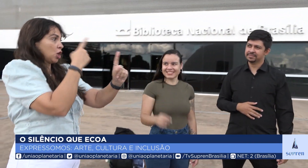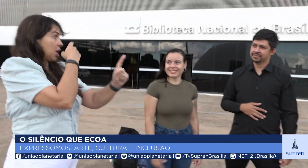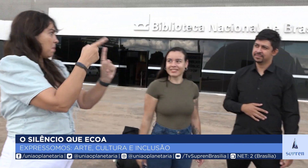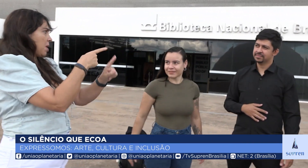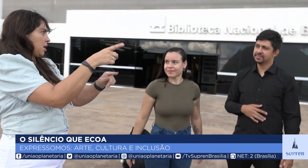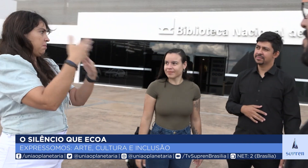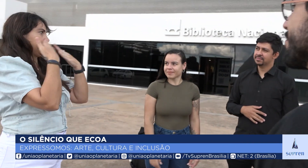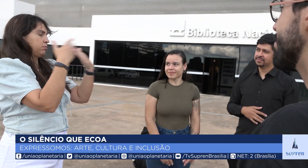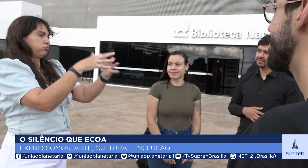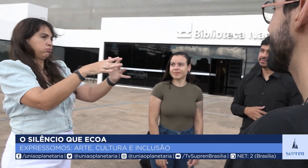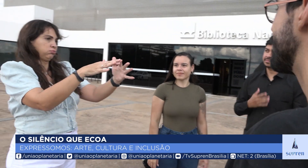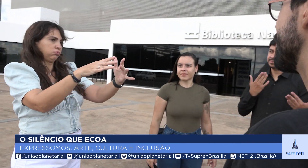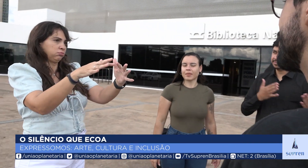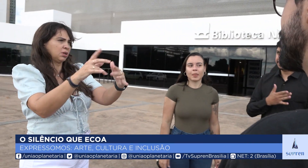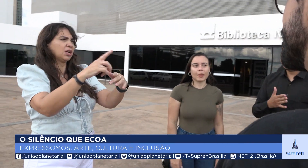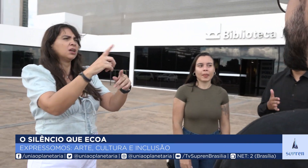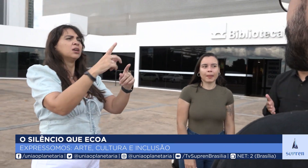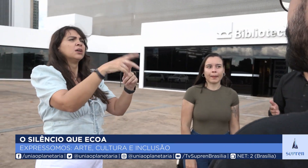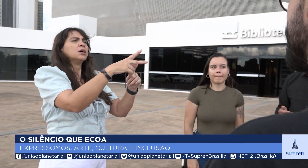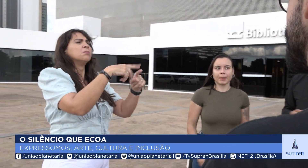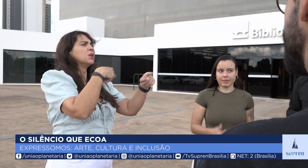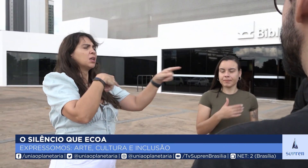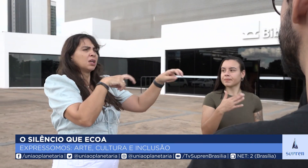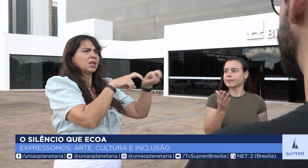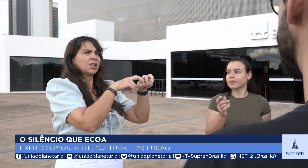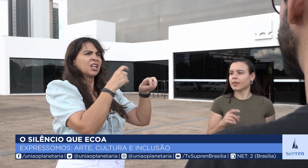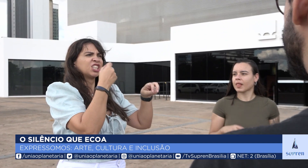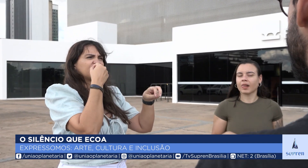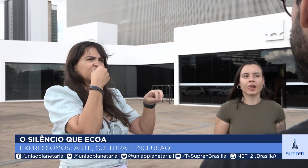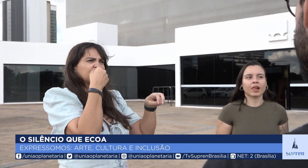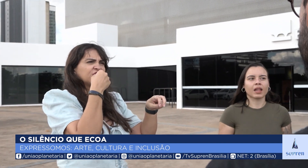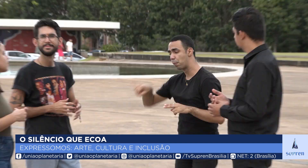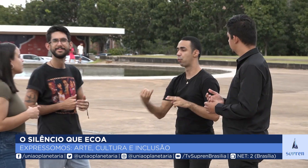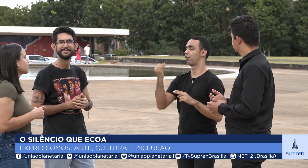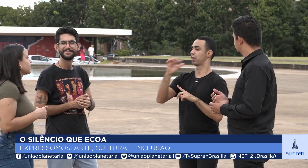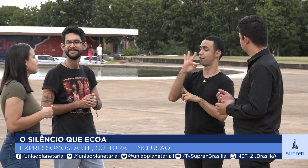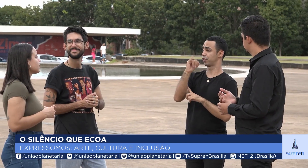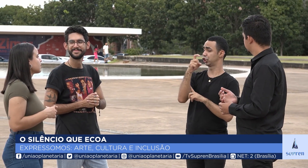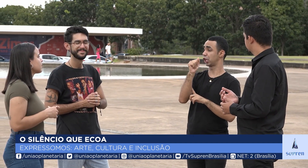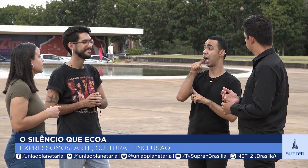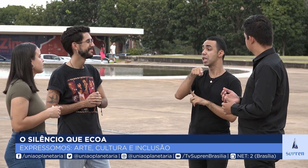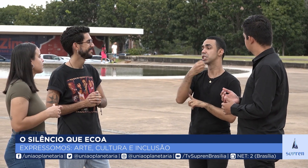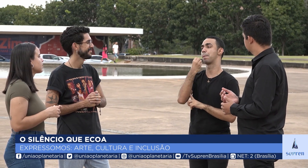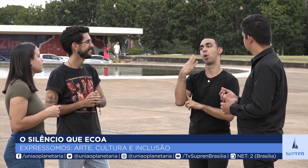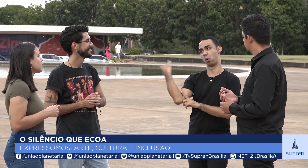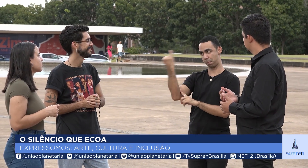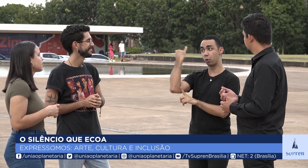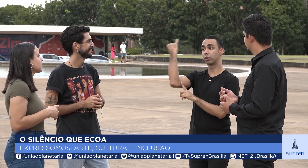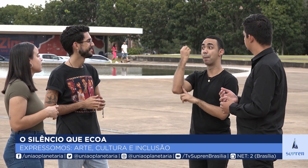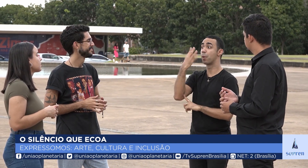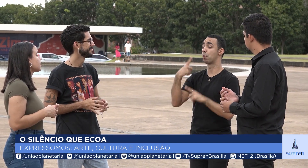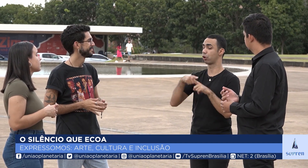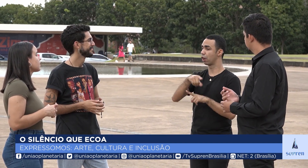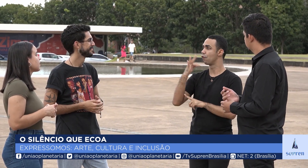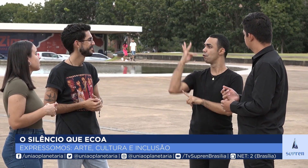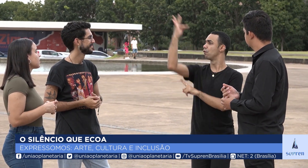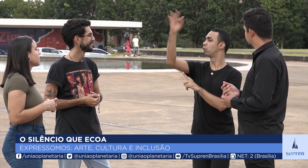artísticas, composto por pessoas surdas. Além das apresentações culturais, o grupo oferece oficinas de formação